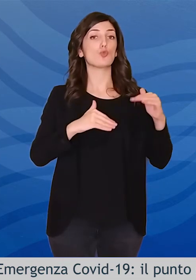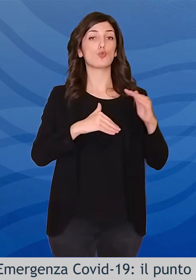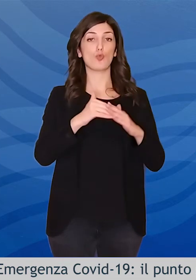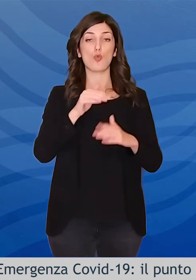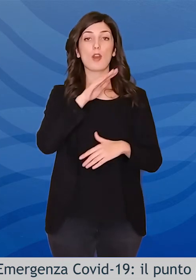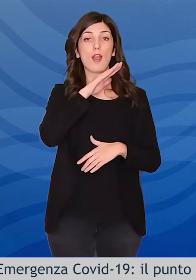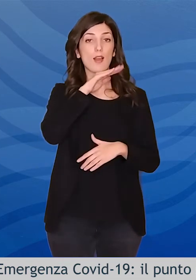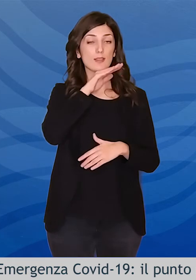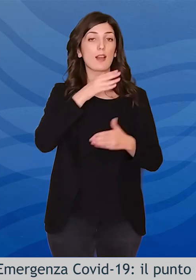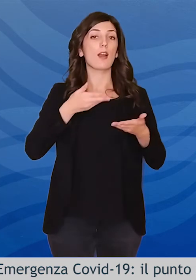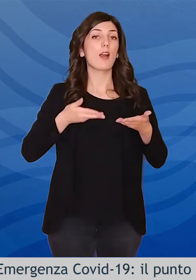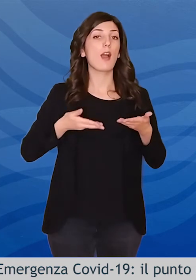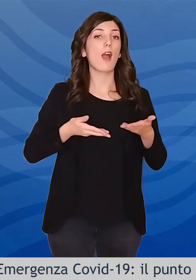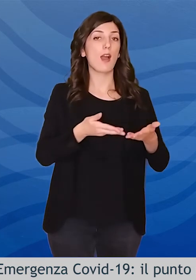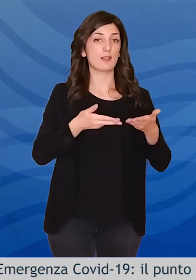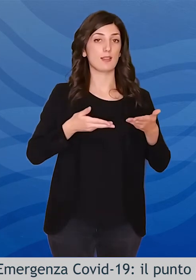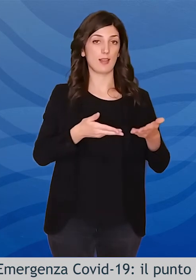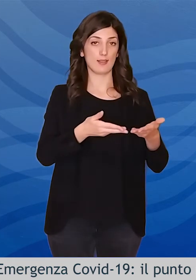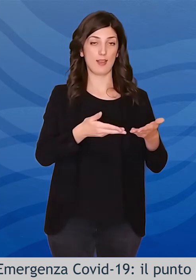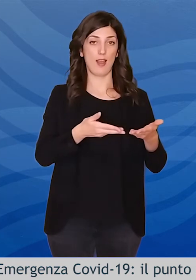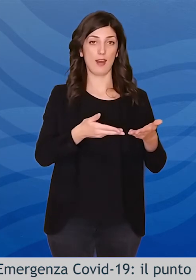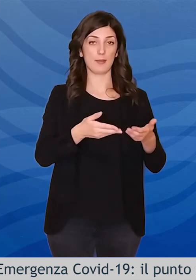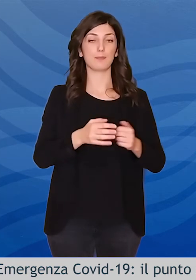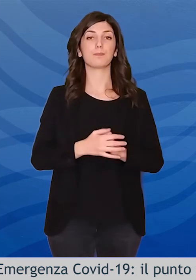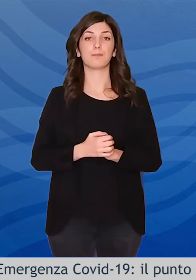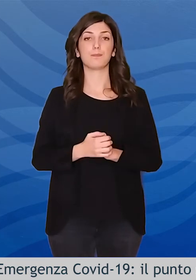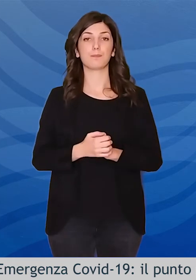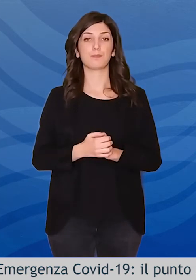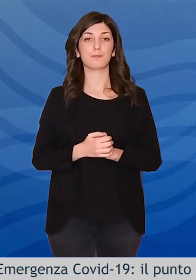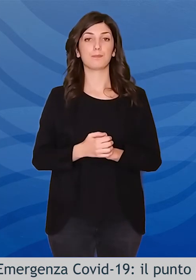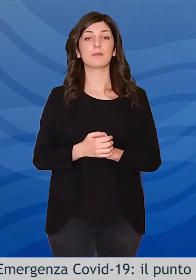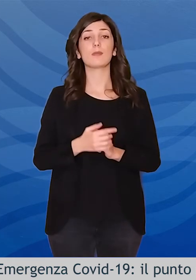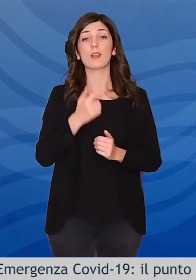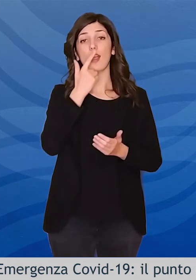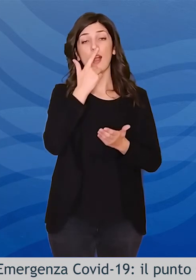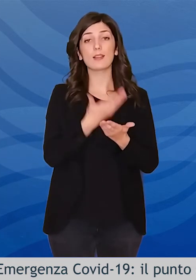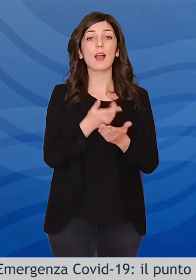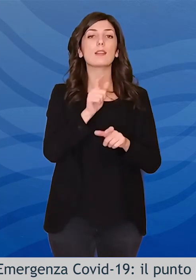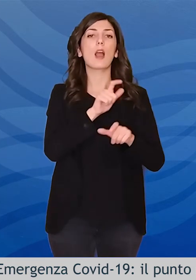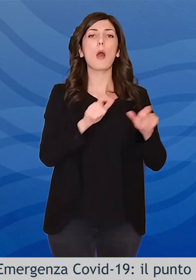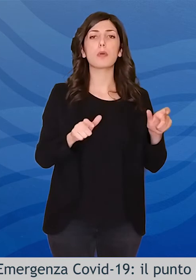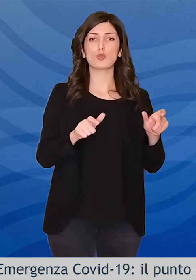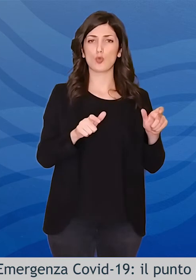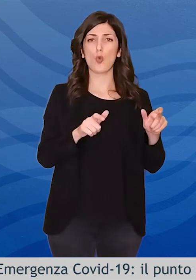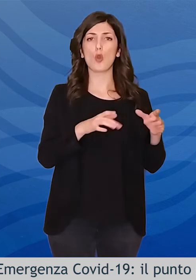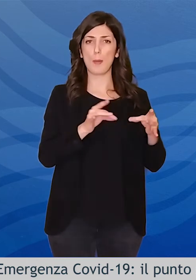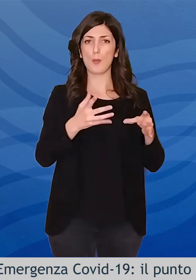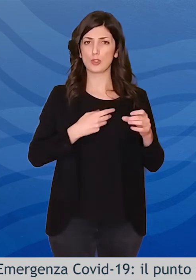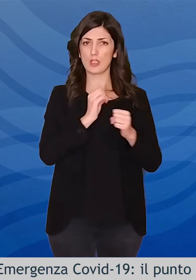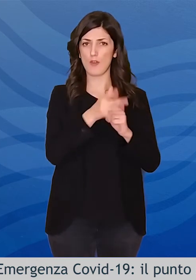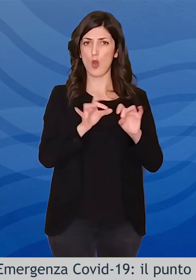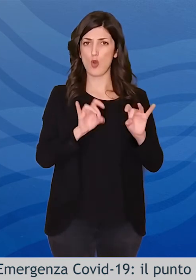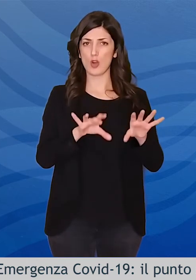assistenziali intermedie destinati all'accoglienza di pazienti covid positivi